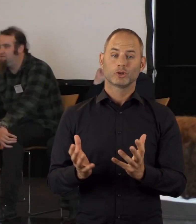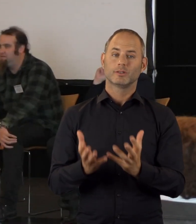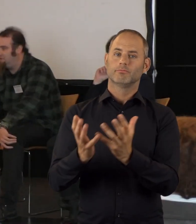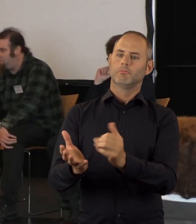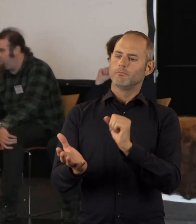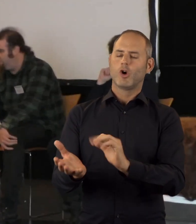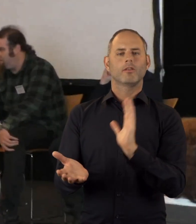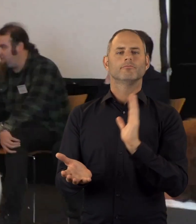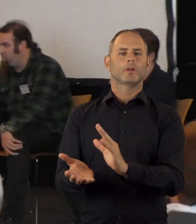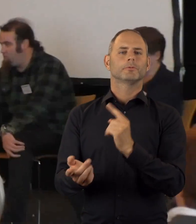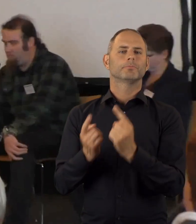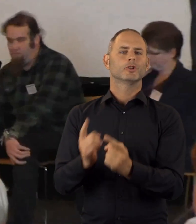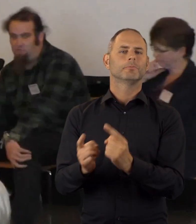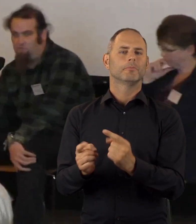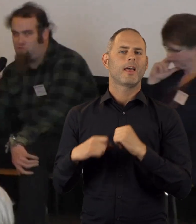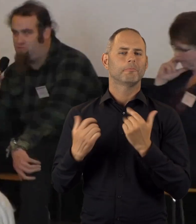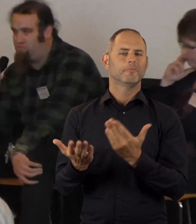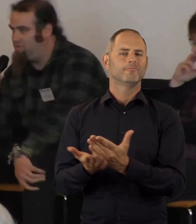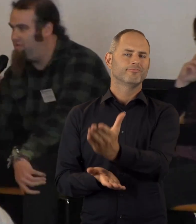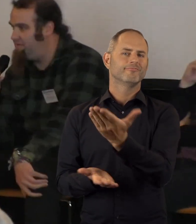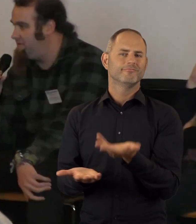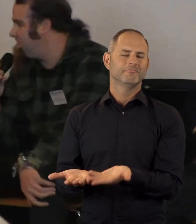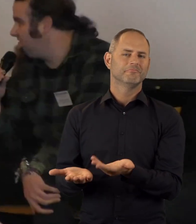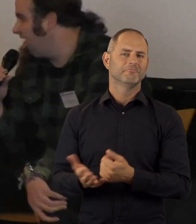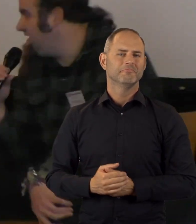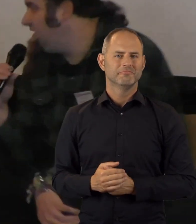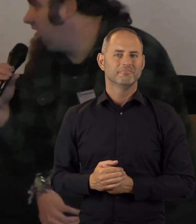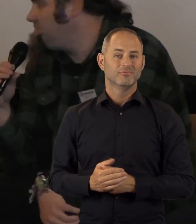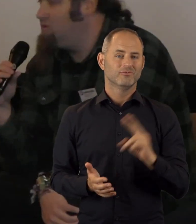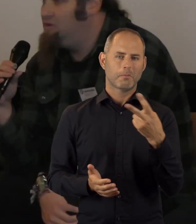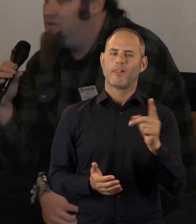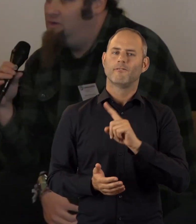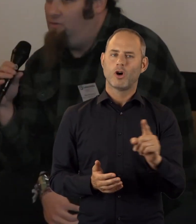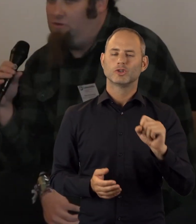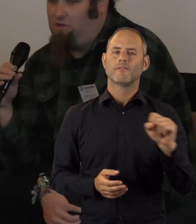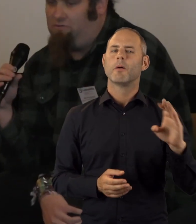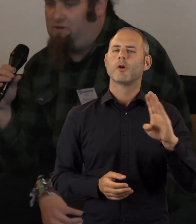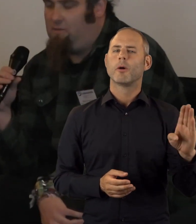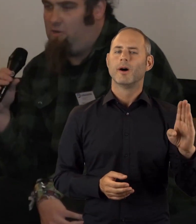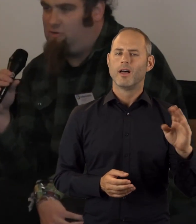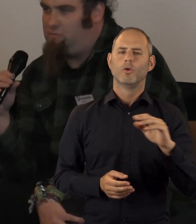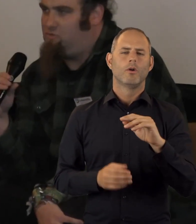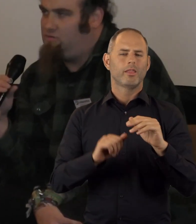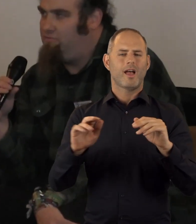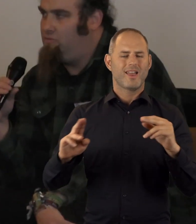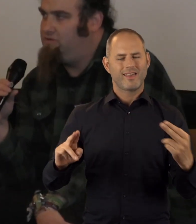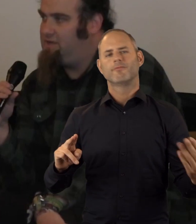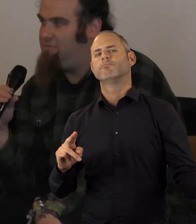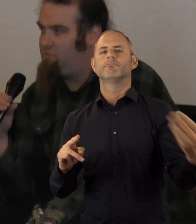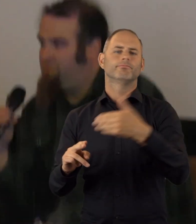Das persönliche Budget ermöglicht ihr ein selbstbestimmtes Leben. Zweimal in der Woche kommt Stefan Brockmeyer zu Annika Hille, um